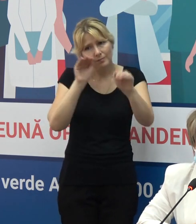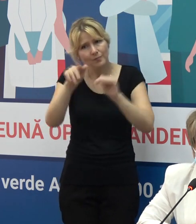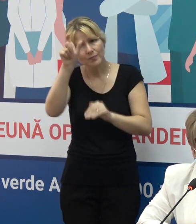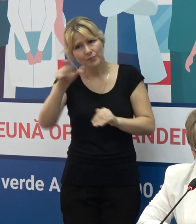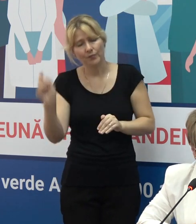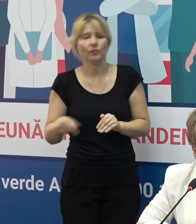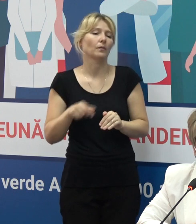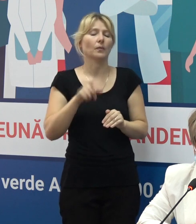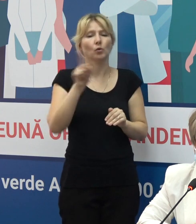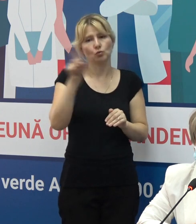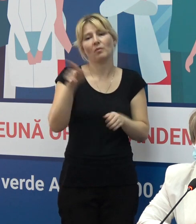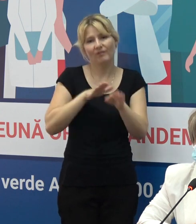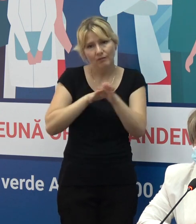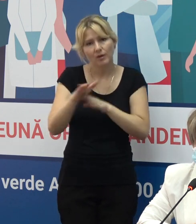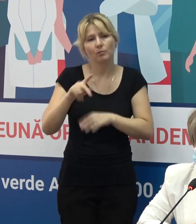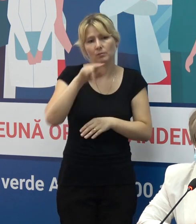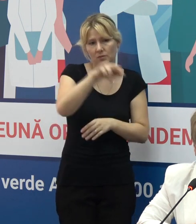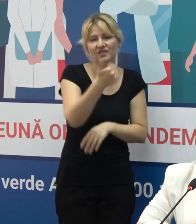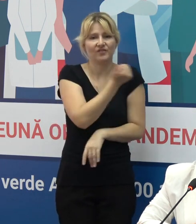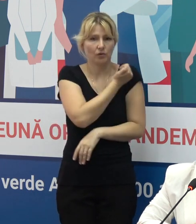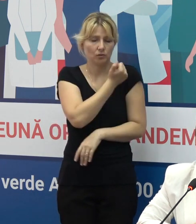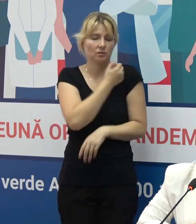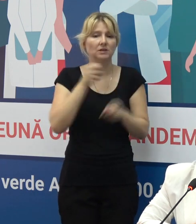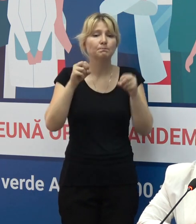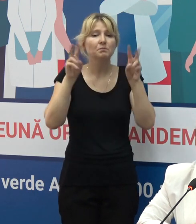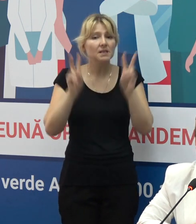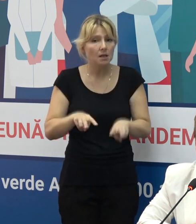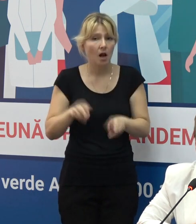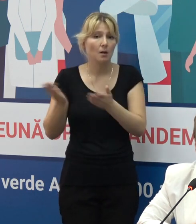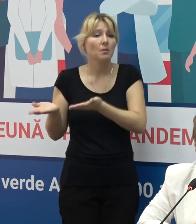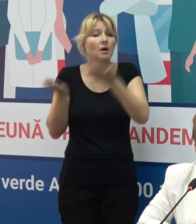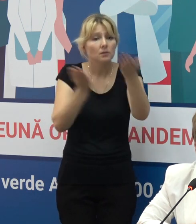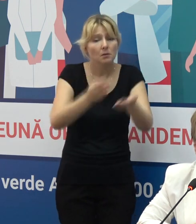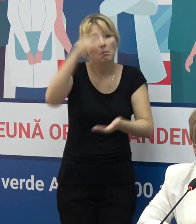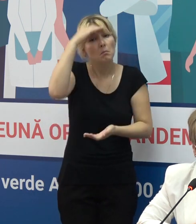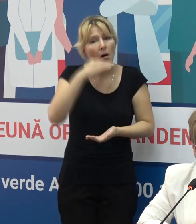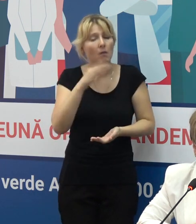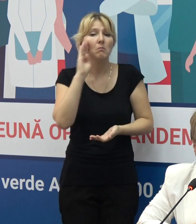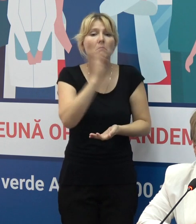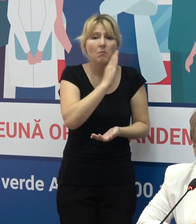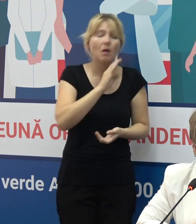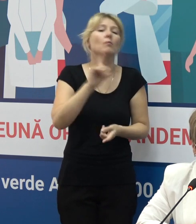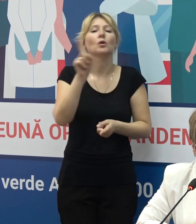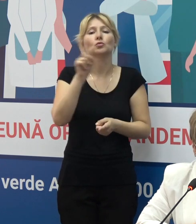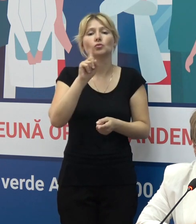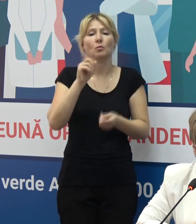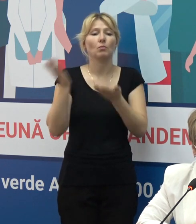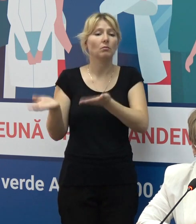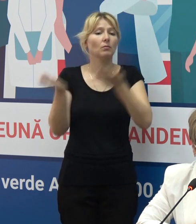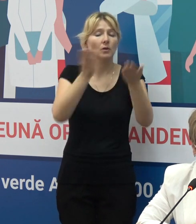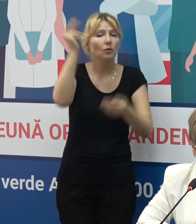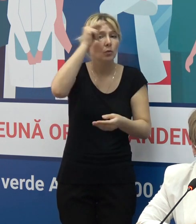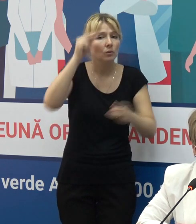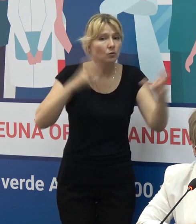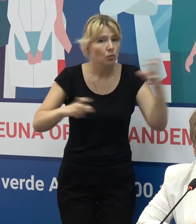ca ei să meargă la vaccinare, în special să invite părinții să invite cadrele din sistemul